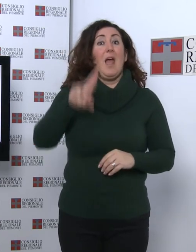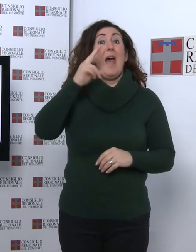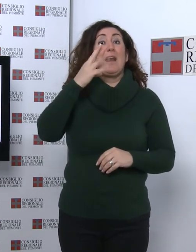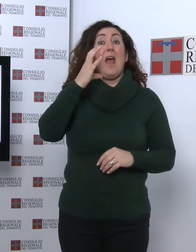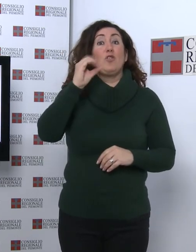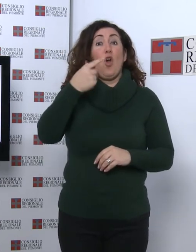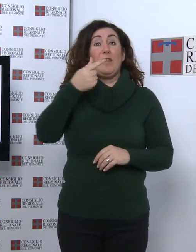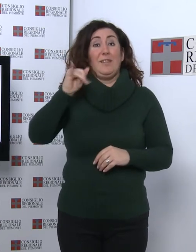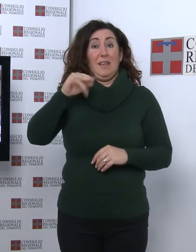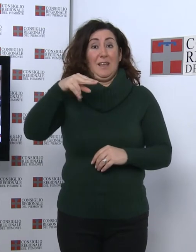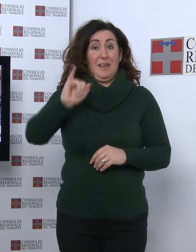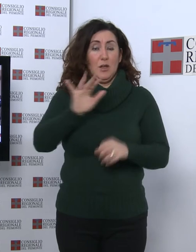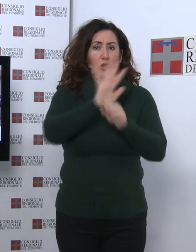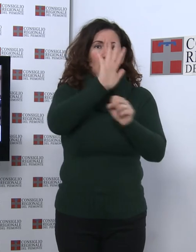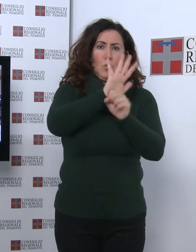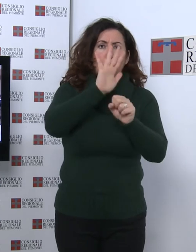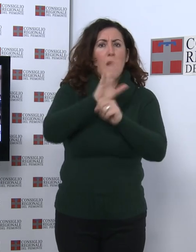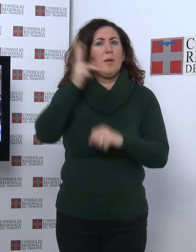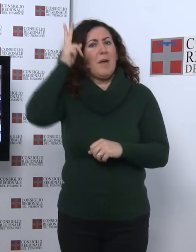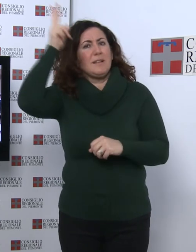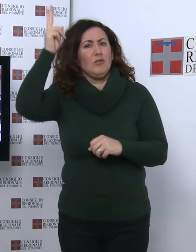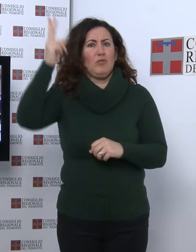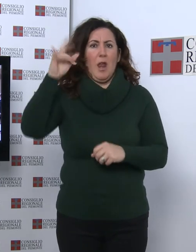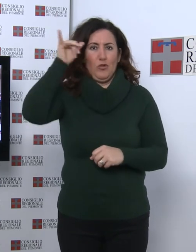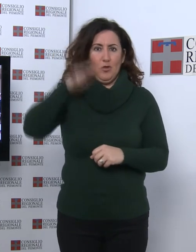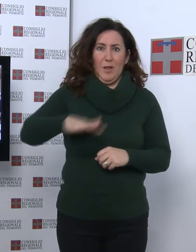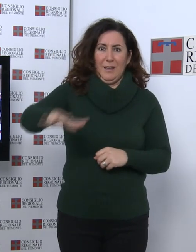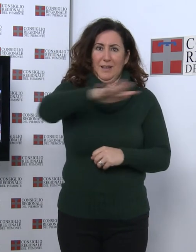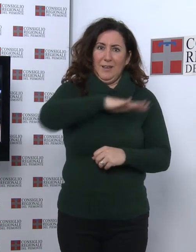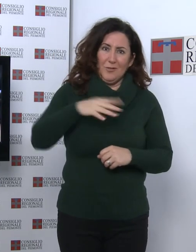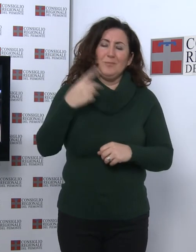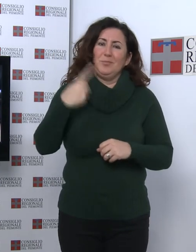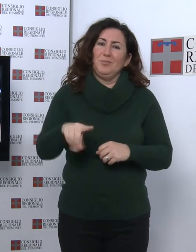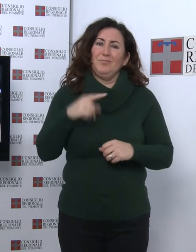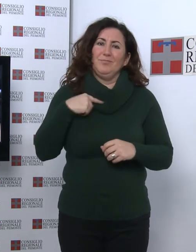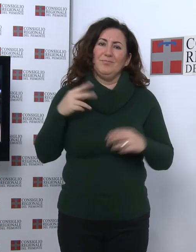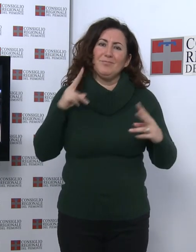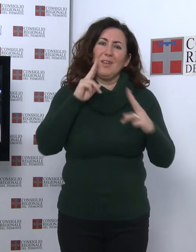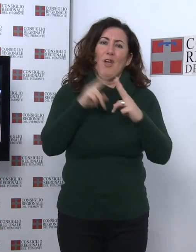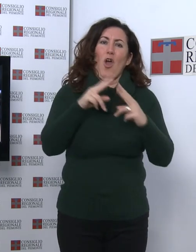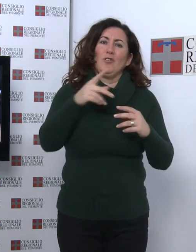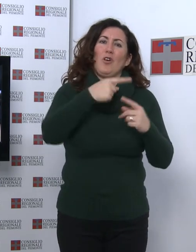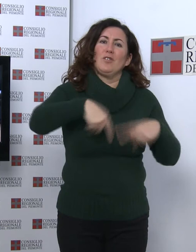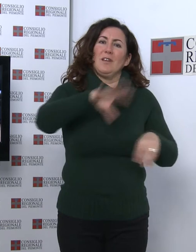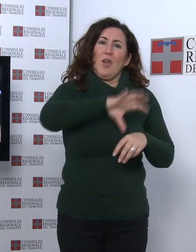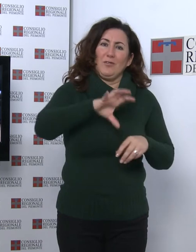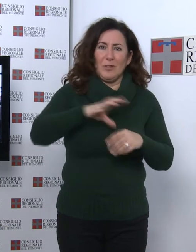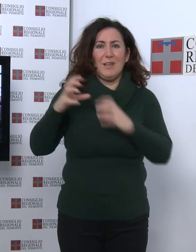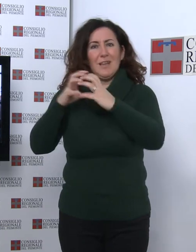partigiano torinese è stata al centro dell'incontro organizzato dal Consiglio regionale in collaborazione con l'Istituto Scolastico e Lampi di Torino